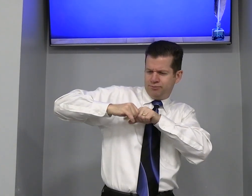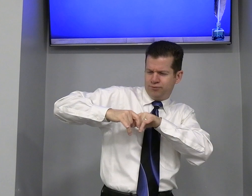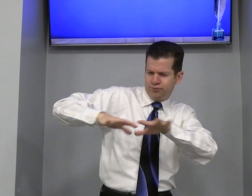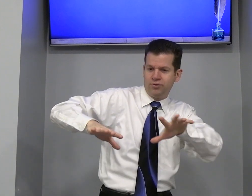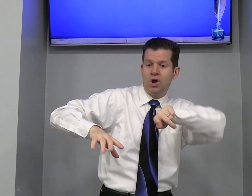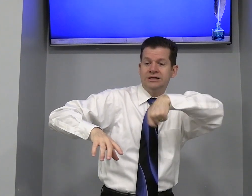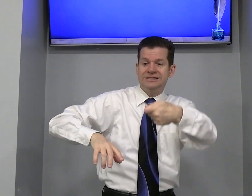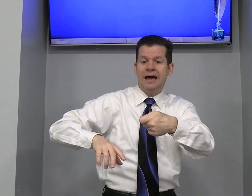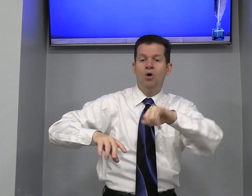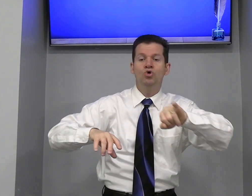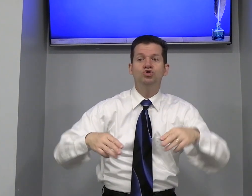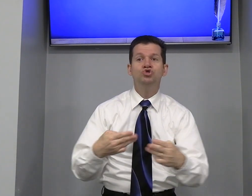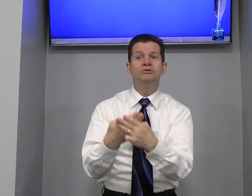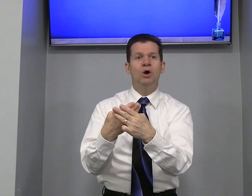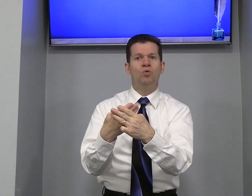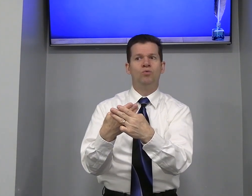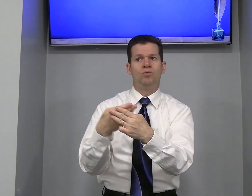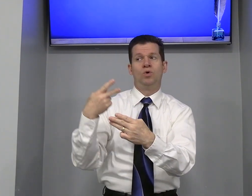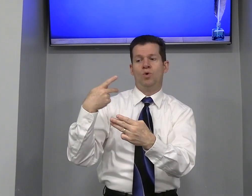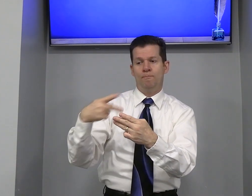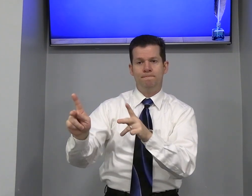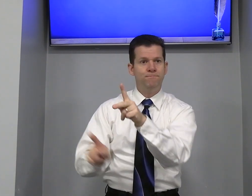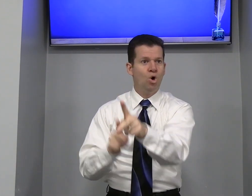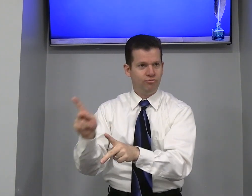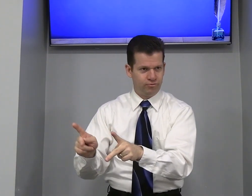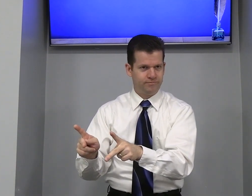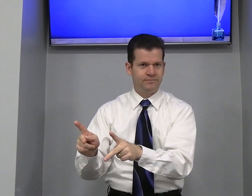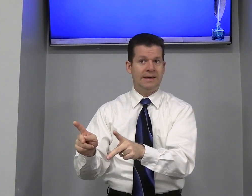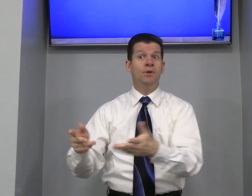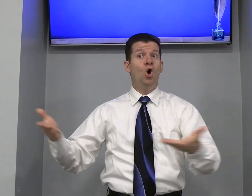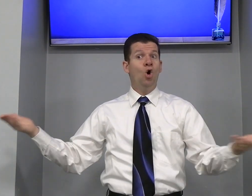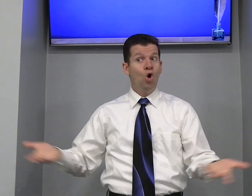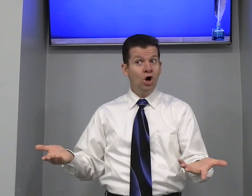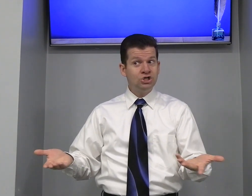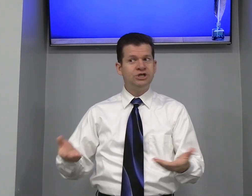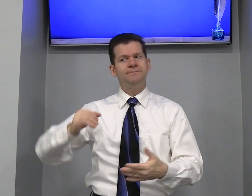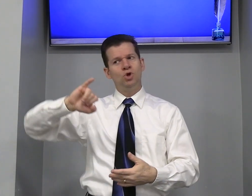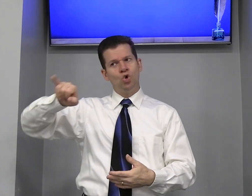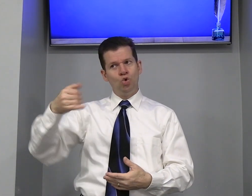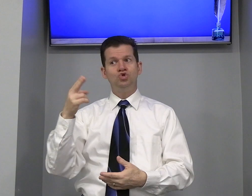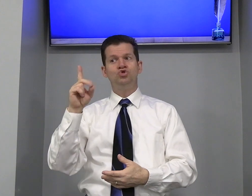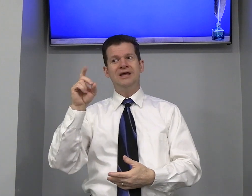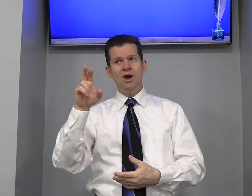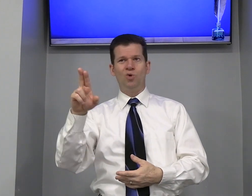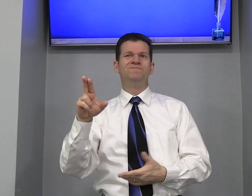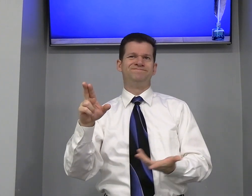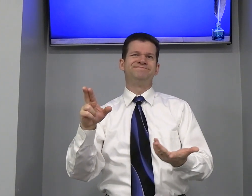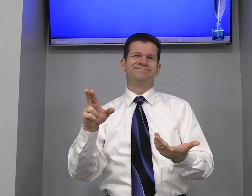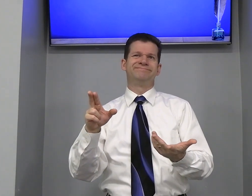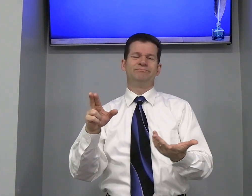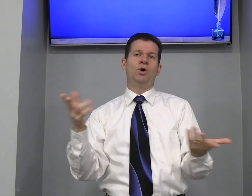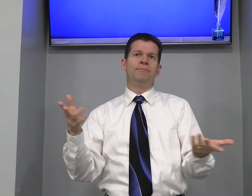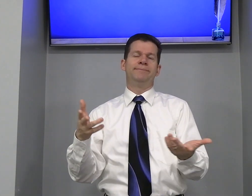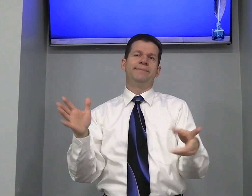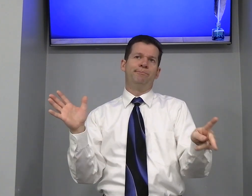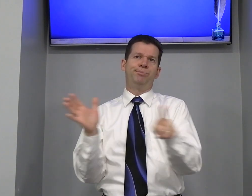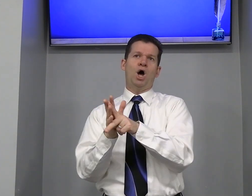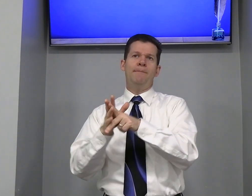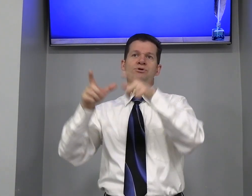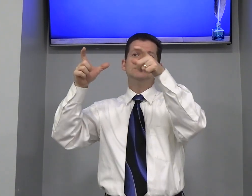Sinal, judeu Povo Tá? Hoje, o judeu Bom Próprios